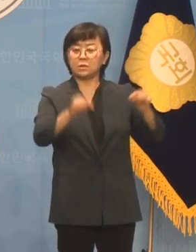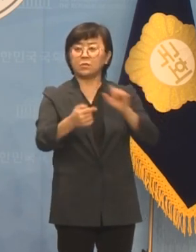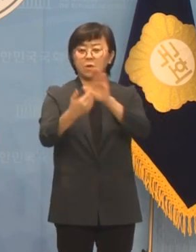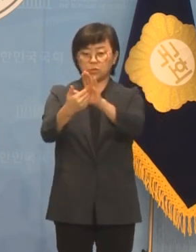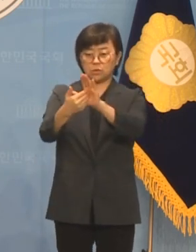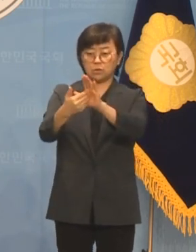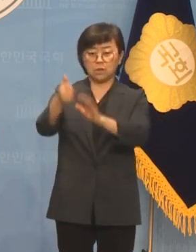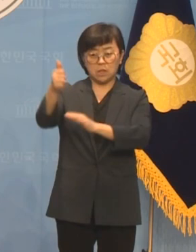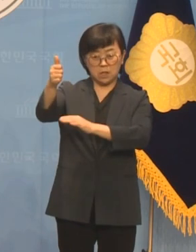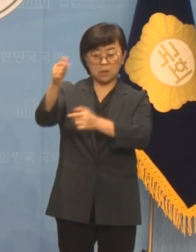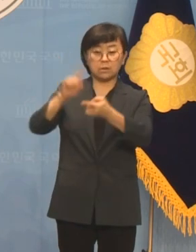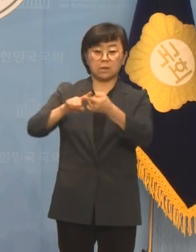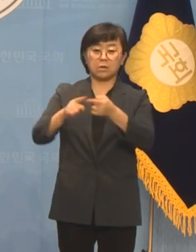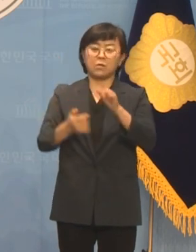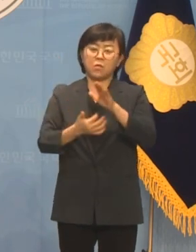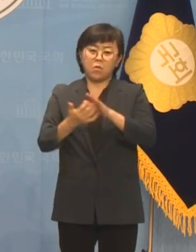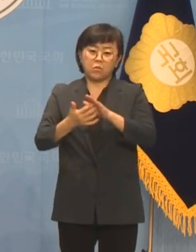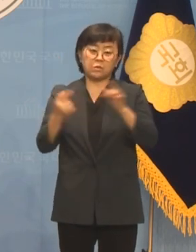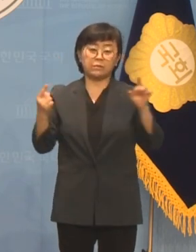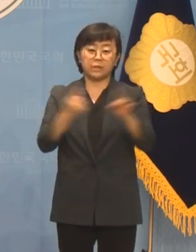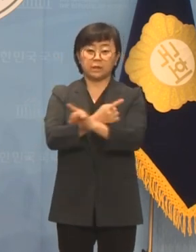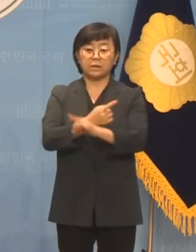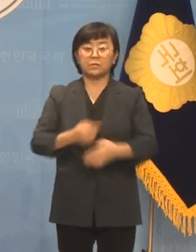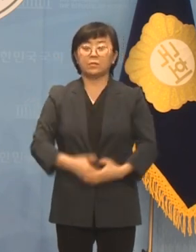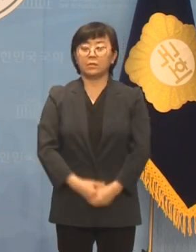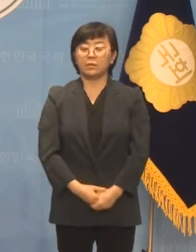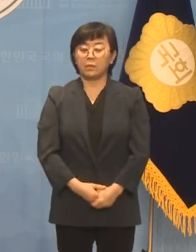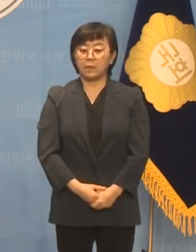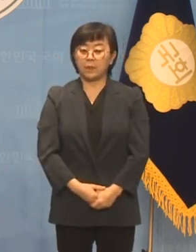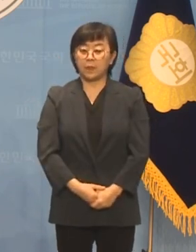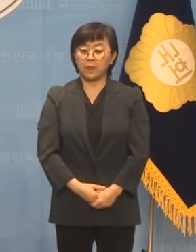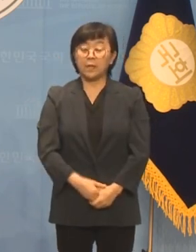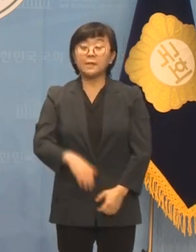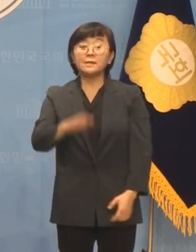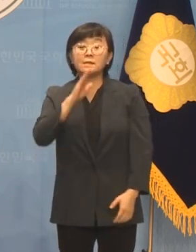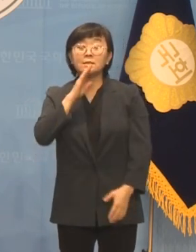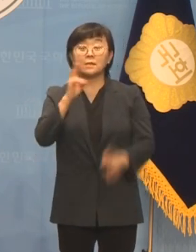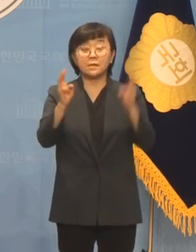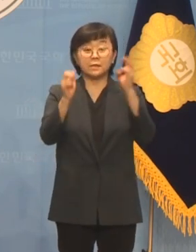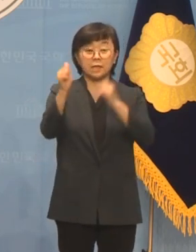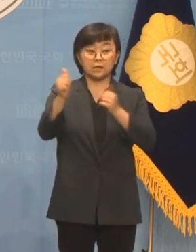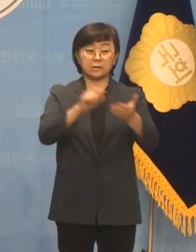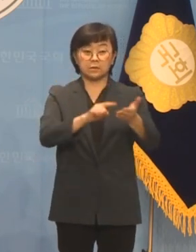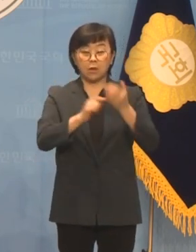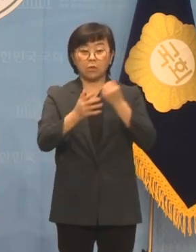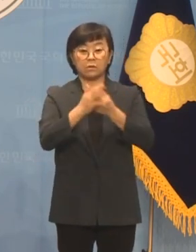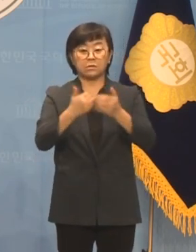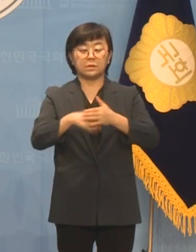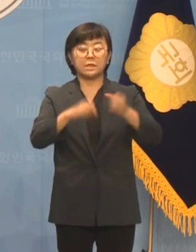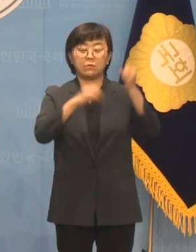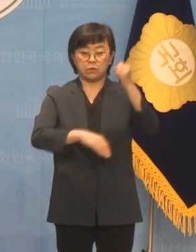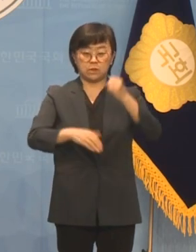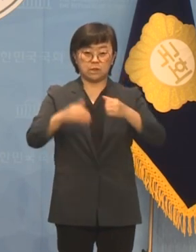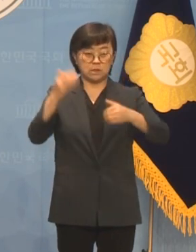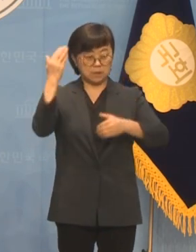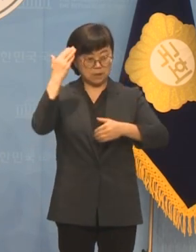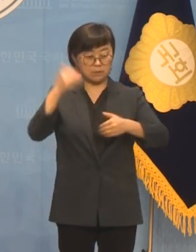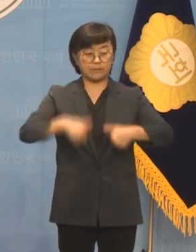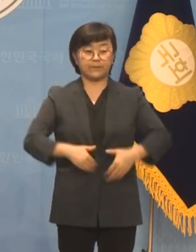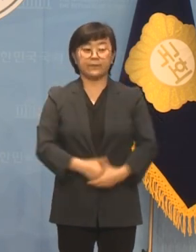원청의 꼼수를 바로 잡은 것입니다 진짜 사장이 나오는 게 상식이 되어야 합니다